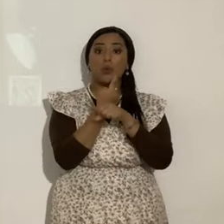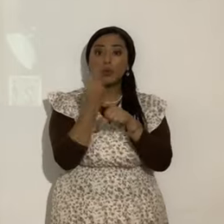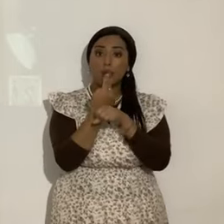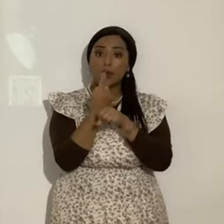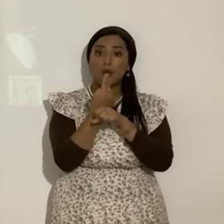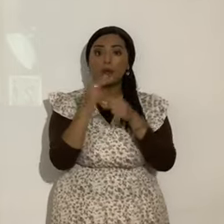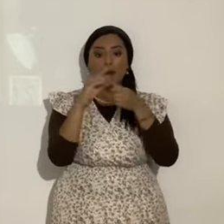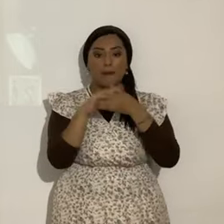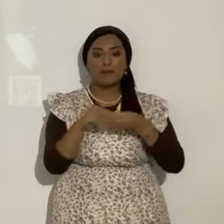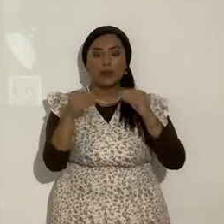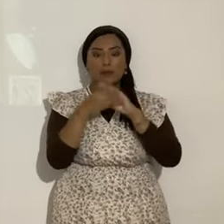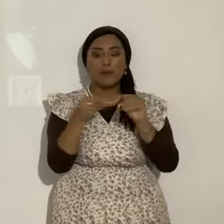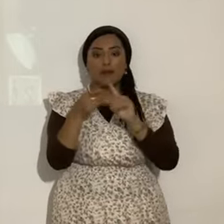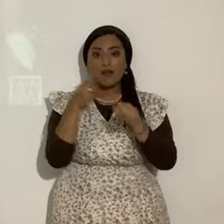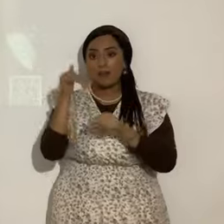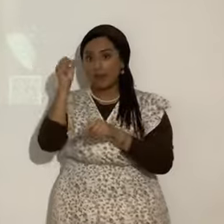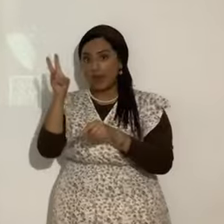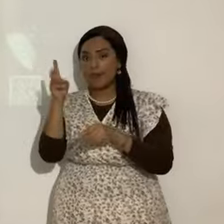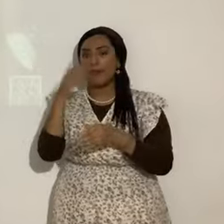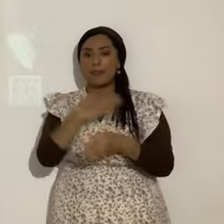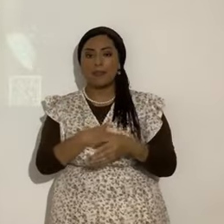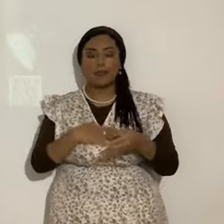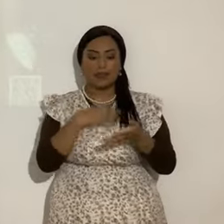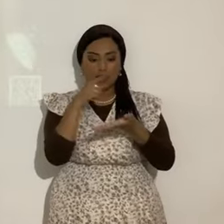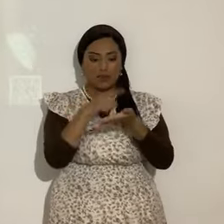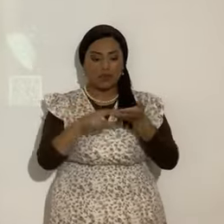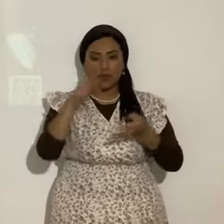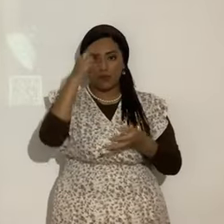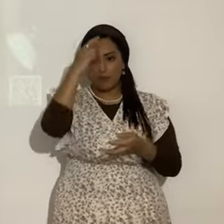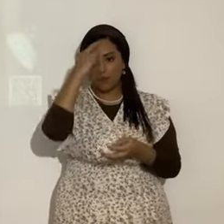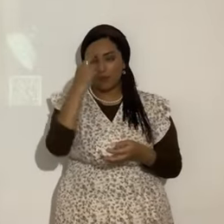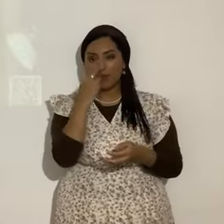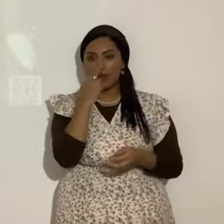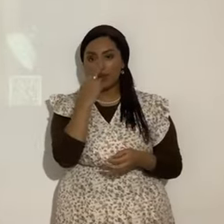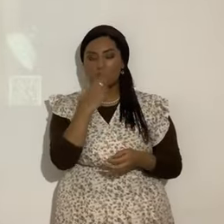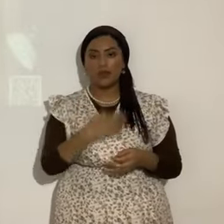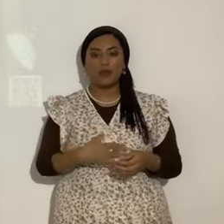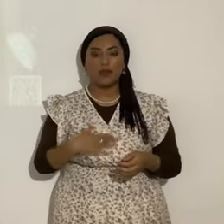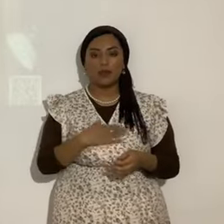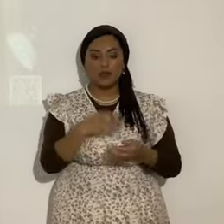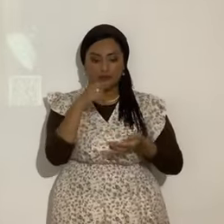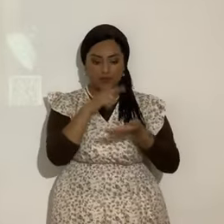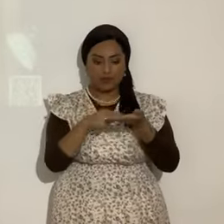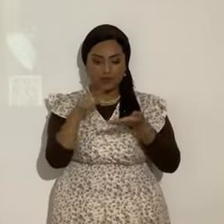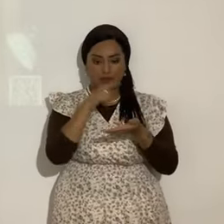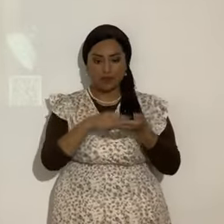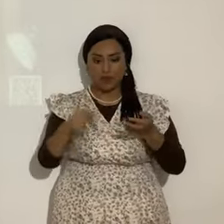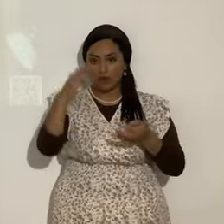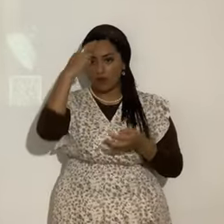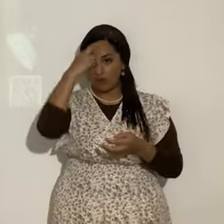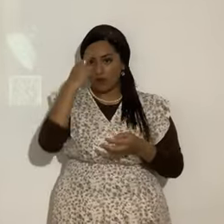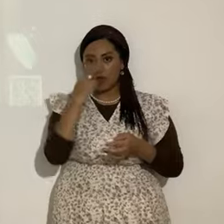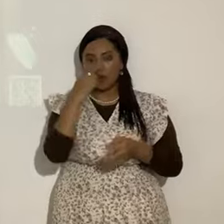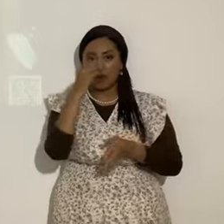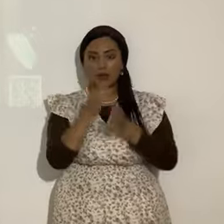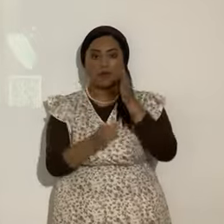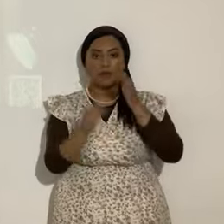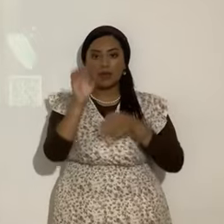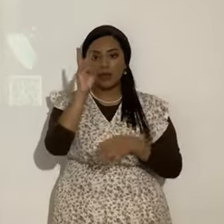De Yahshua Hamashiach. Vamos por favor. A romanos. Hermanos. Vamos a buscar. Romanos. Capítulo 6. Muchos ya